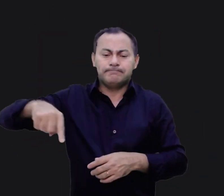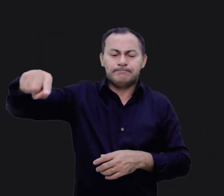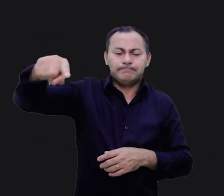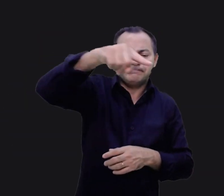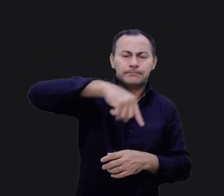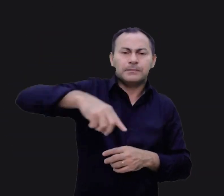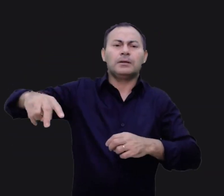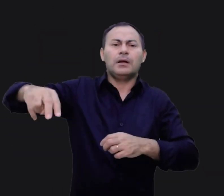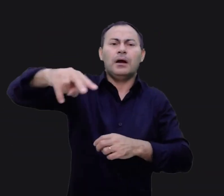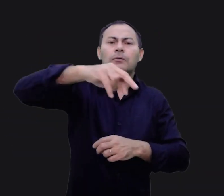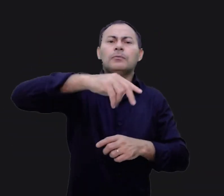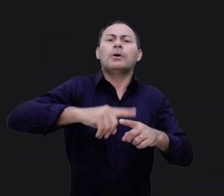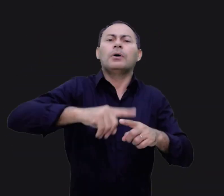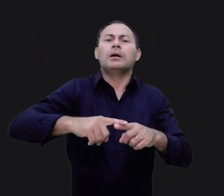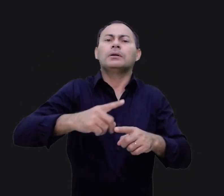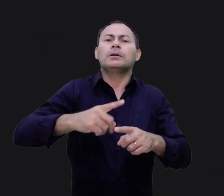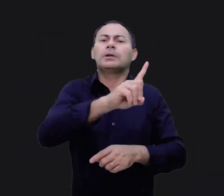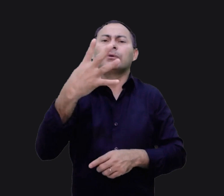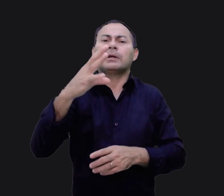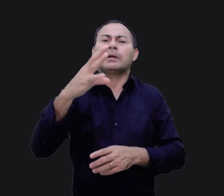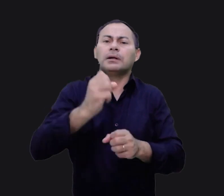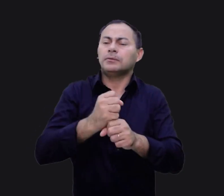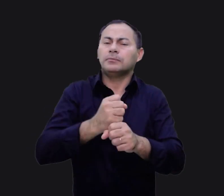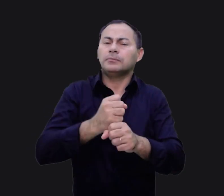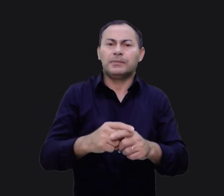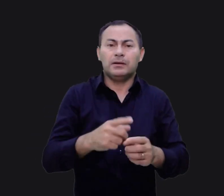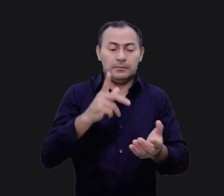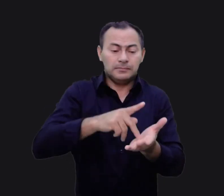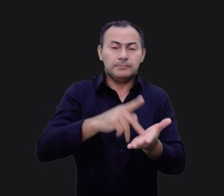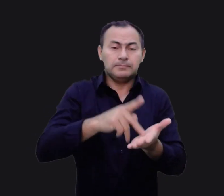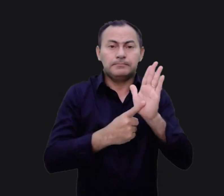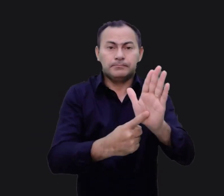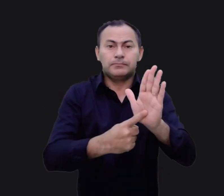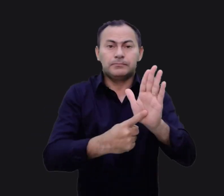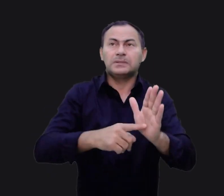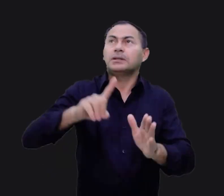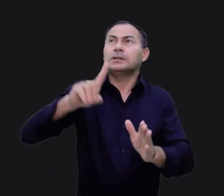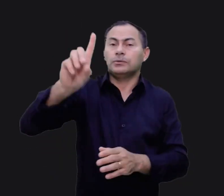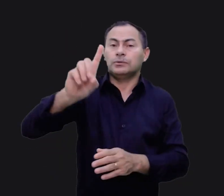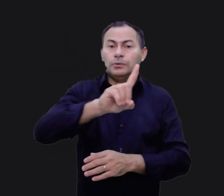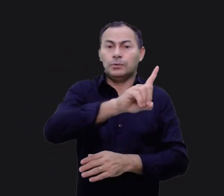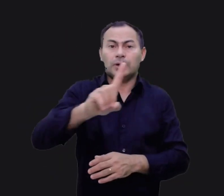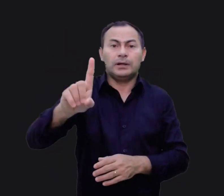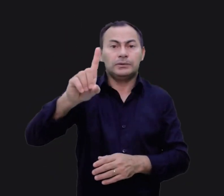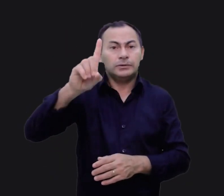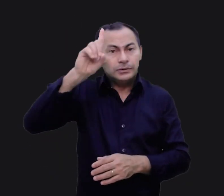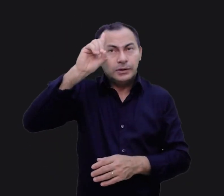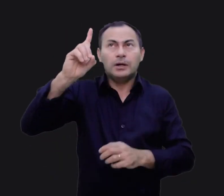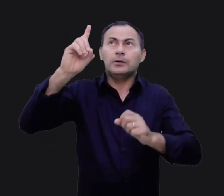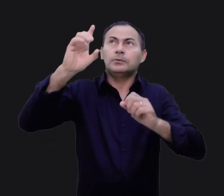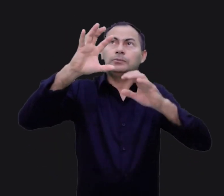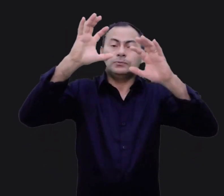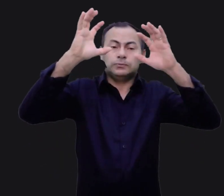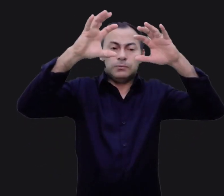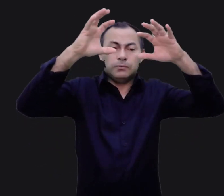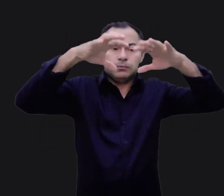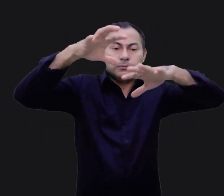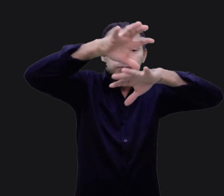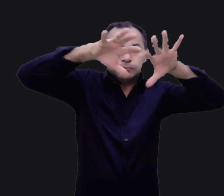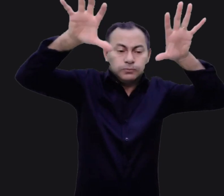Quero enfatizar essa aplicação agora. A verdade da presença de Deus em forma de nuvem durante o dia, em forma de coluna de fogo durante